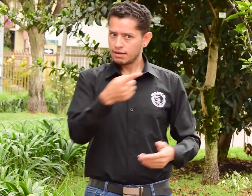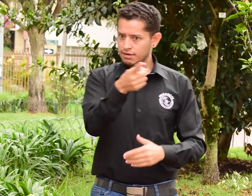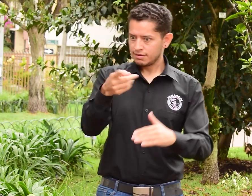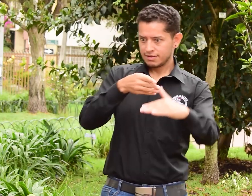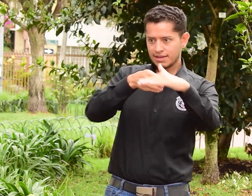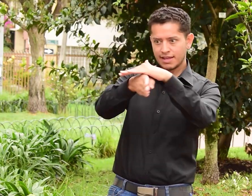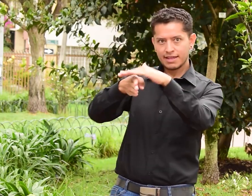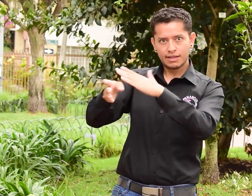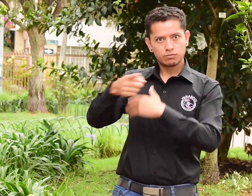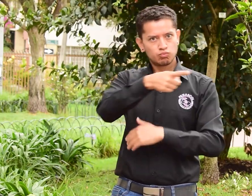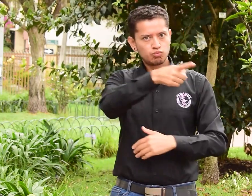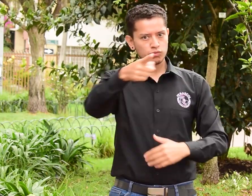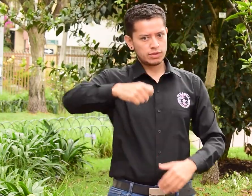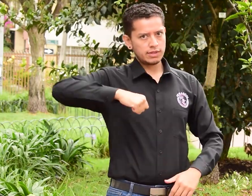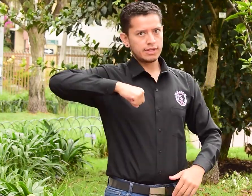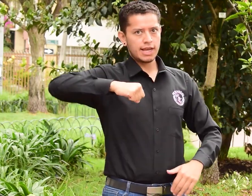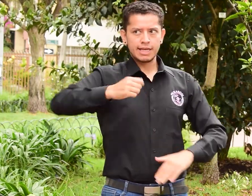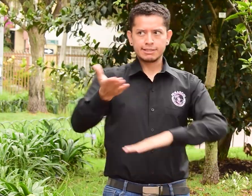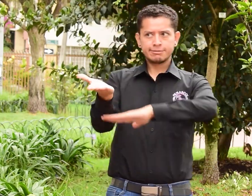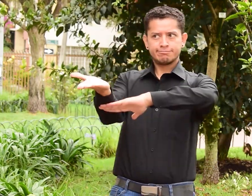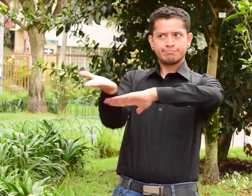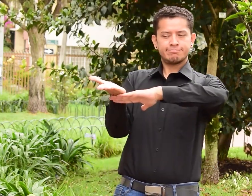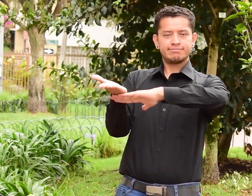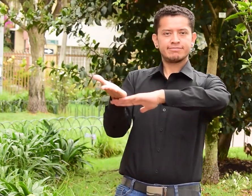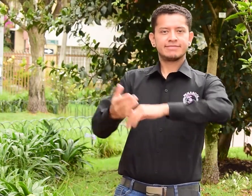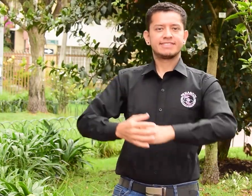Recuerda que la accesibilidad es un derecho. Exígelo.